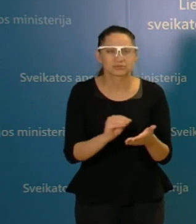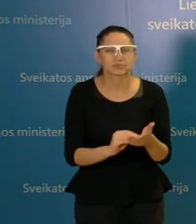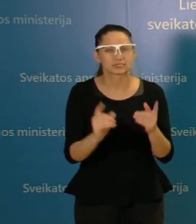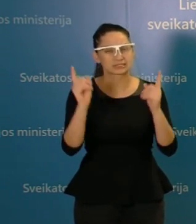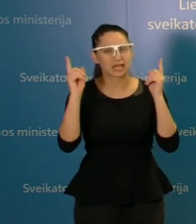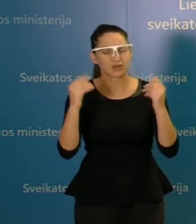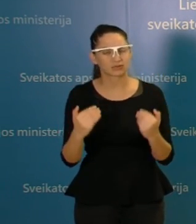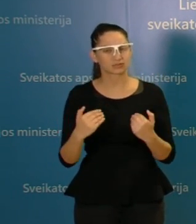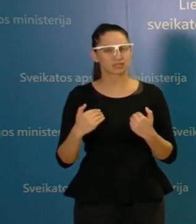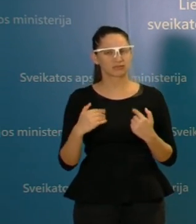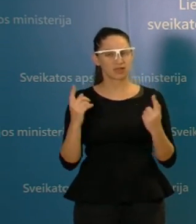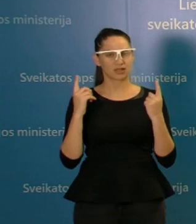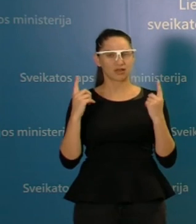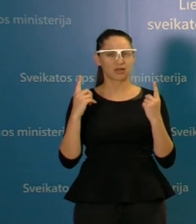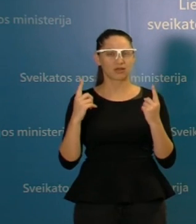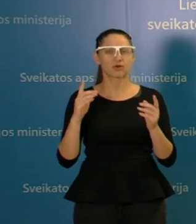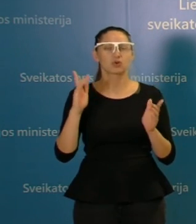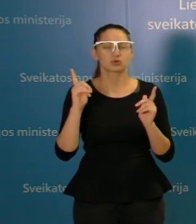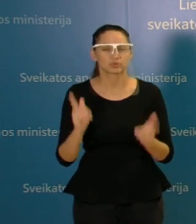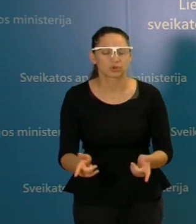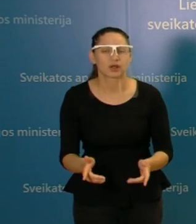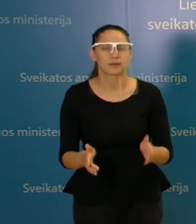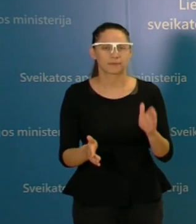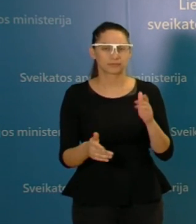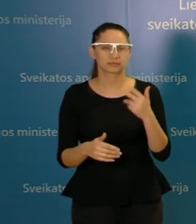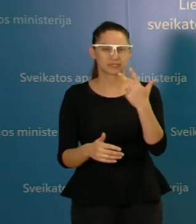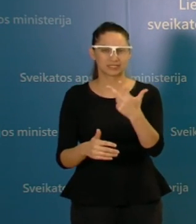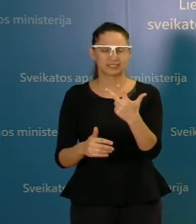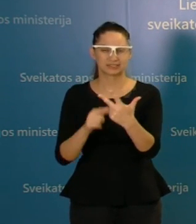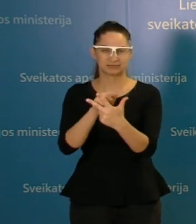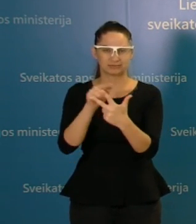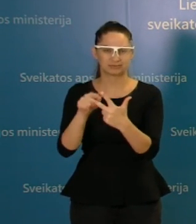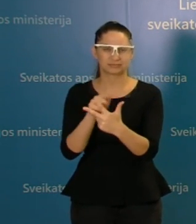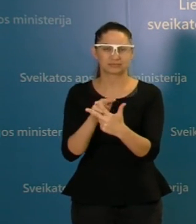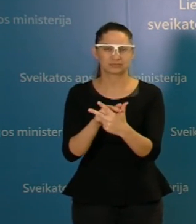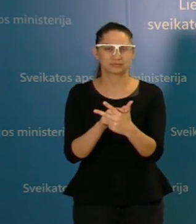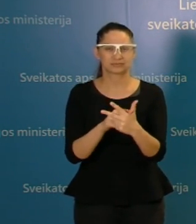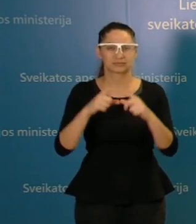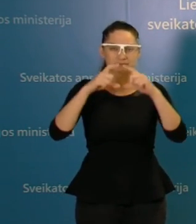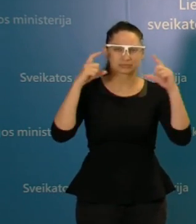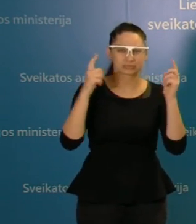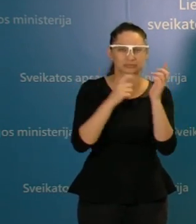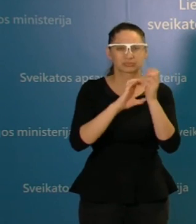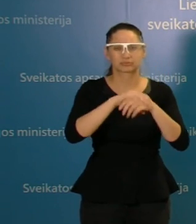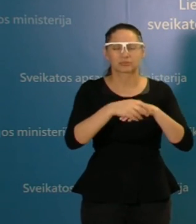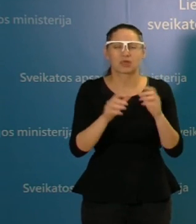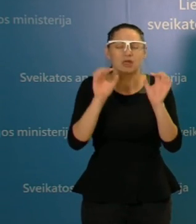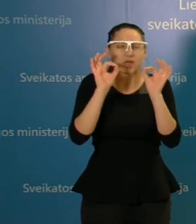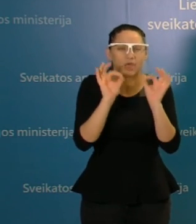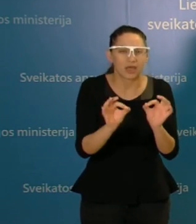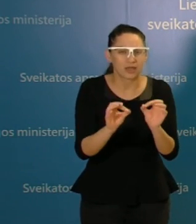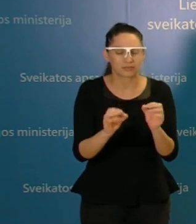save ir laikykime stupą prastų trijų taisyklių. Asmens apsaugos priemonė teisingai nešiojama